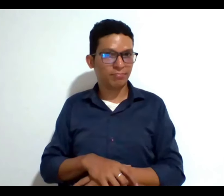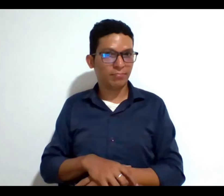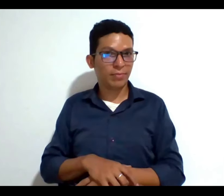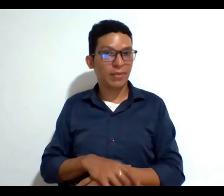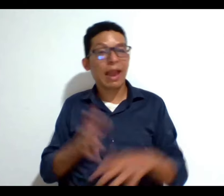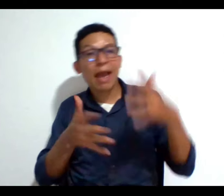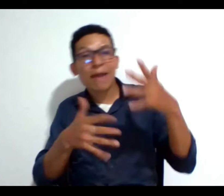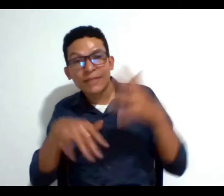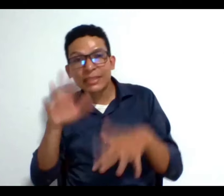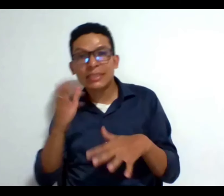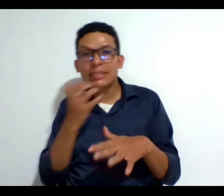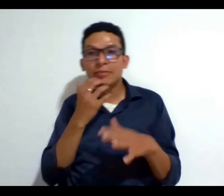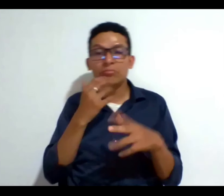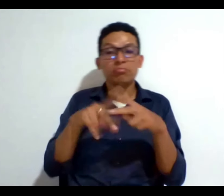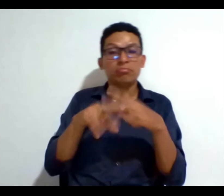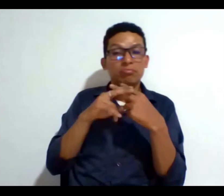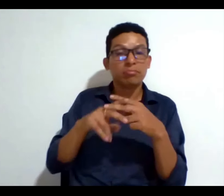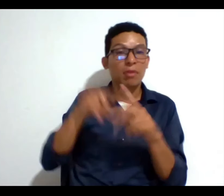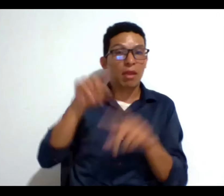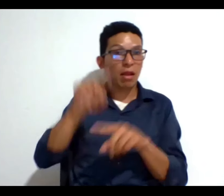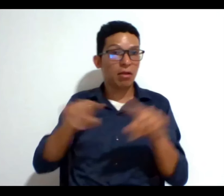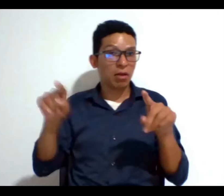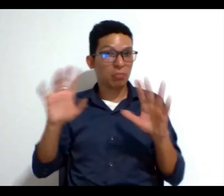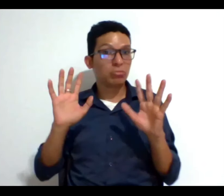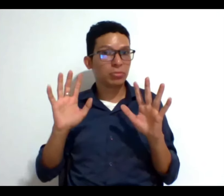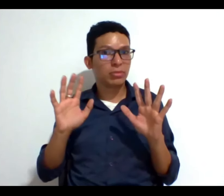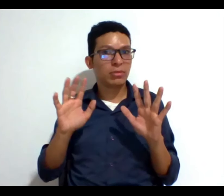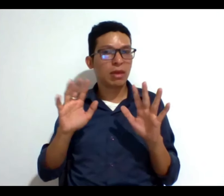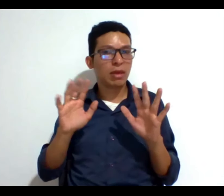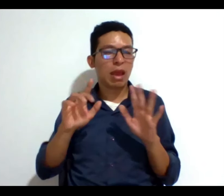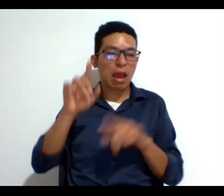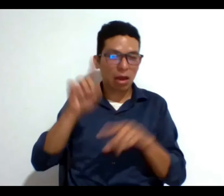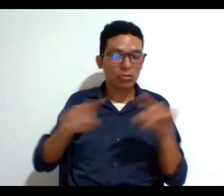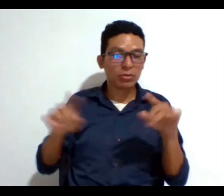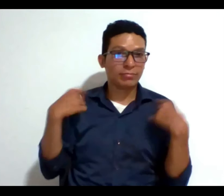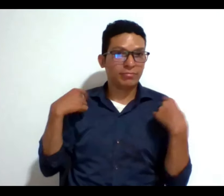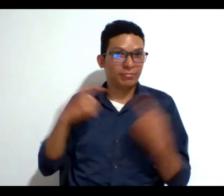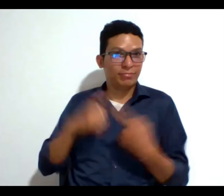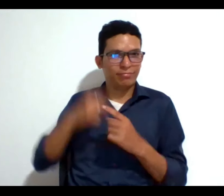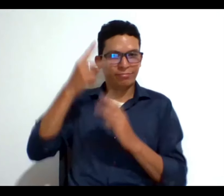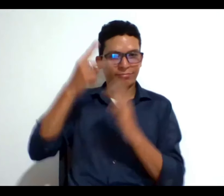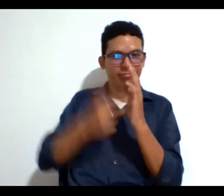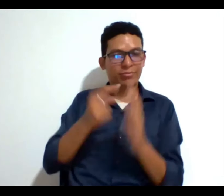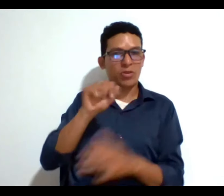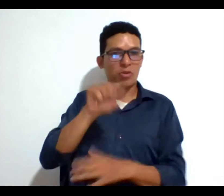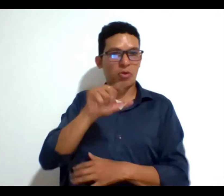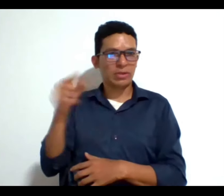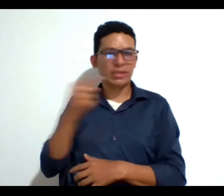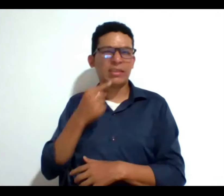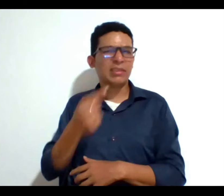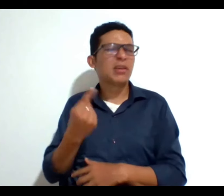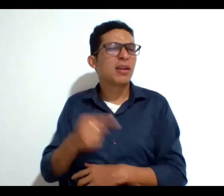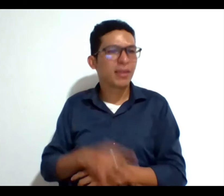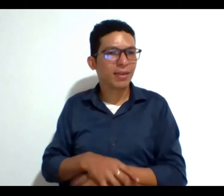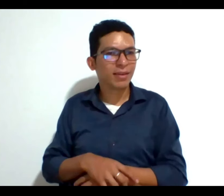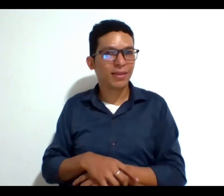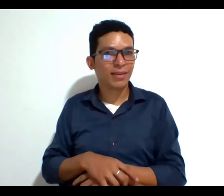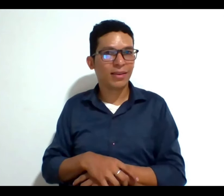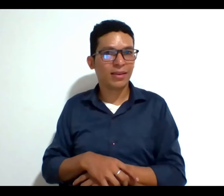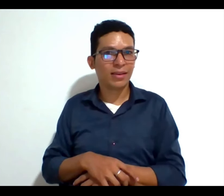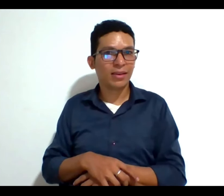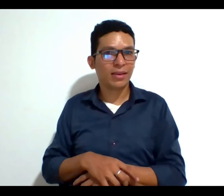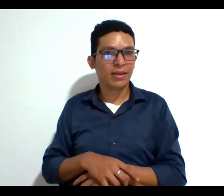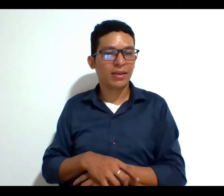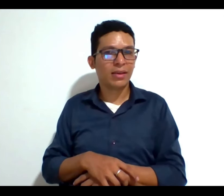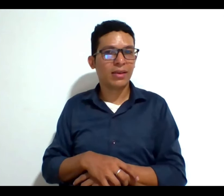algunos instrumentos uno de los instrumentos validados al español desde el 2012 es la herramienta de